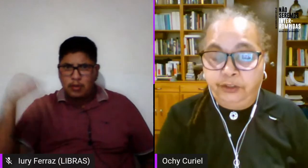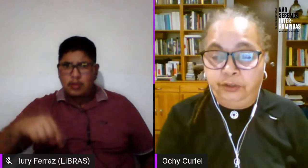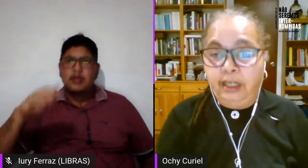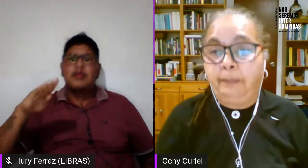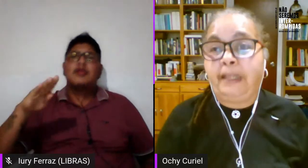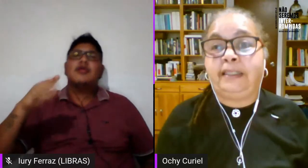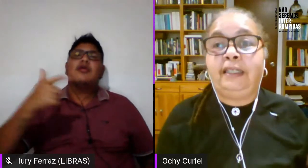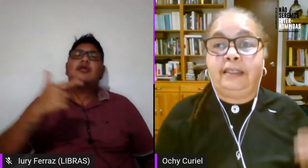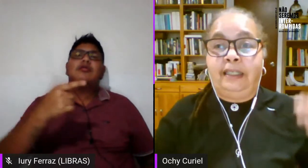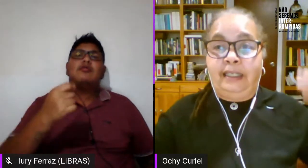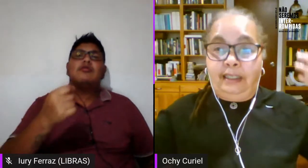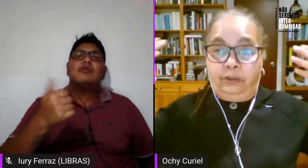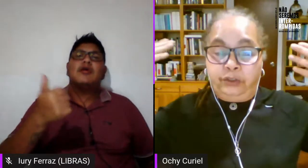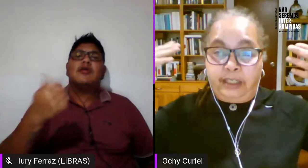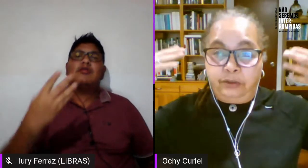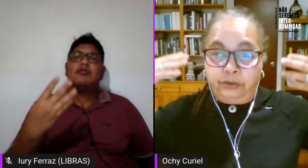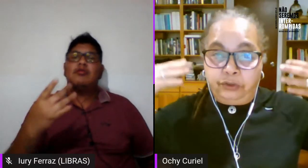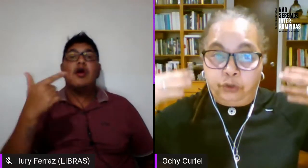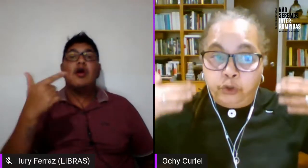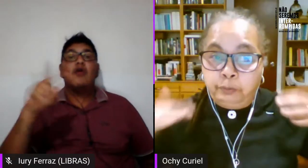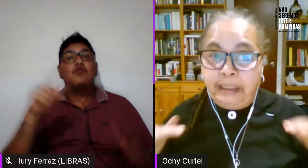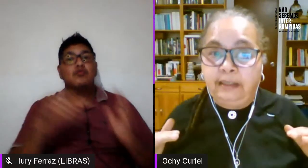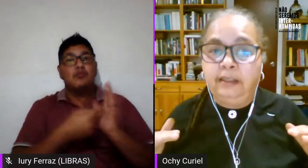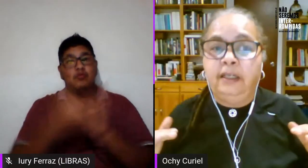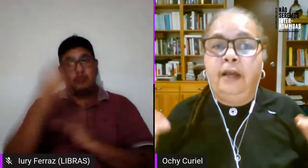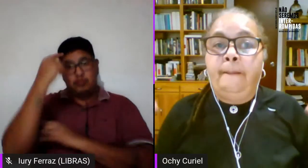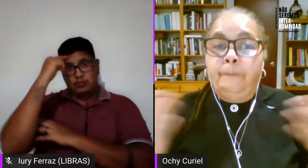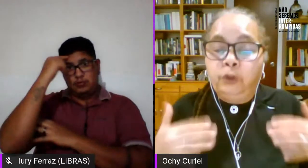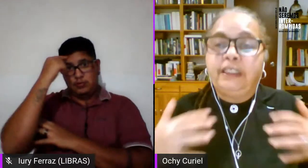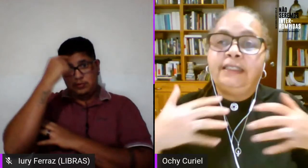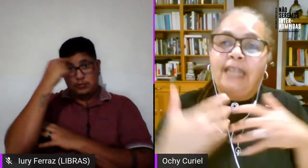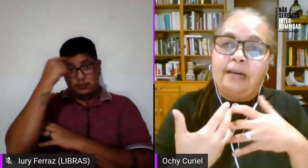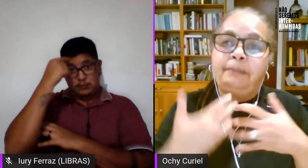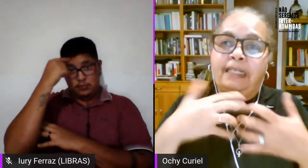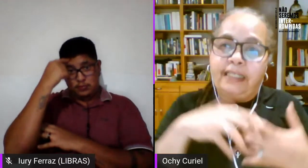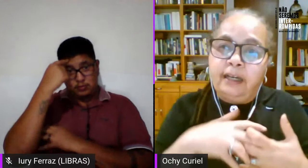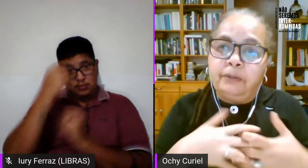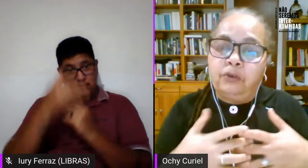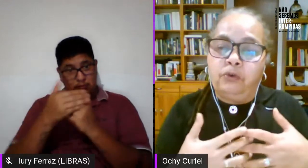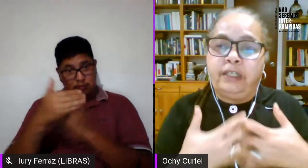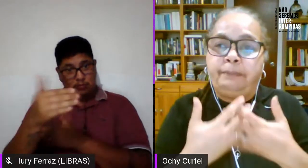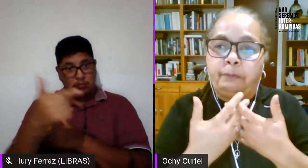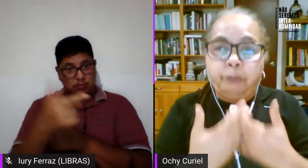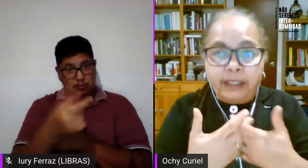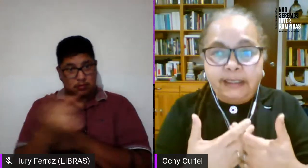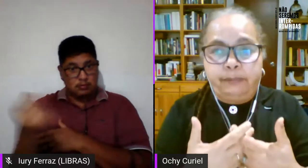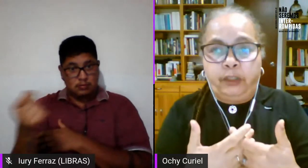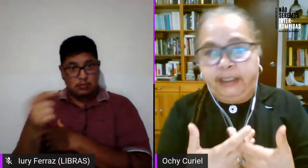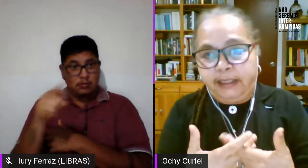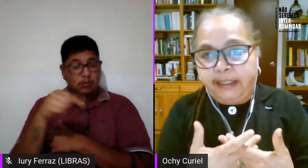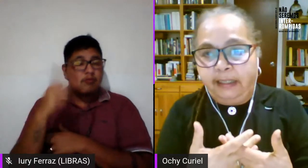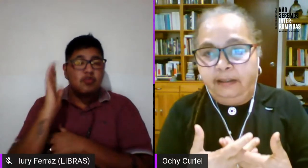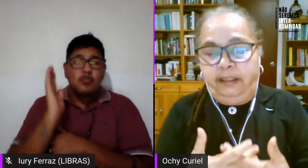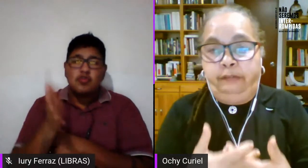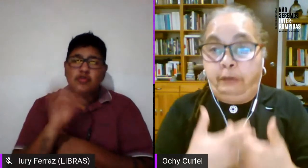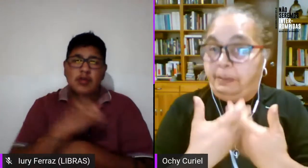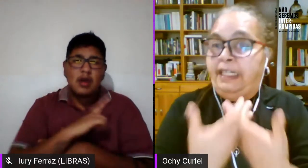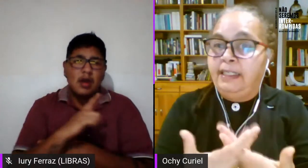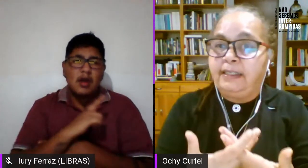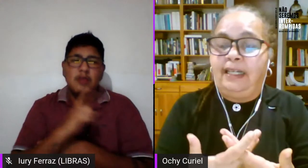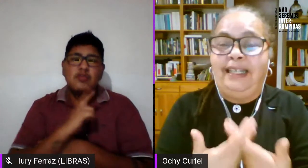inflexión a partir de los años 2000 muchas ya veníamos con una propuesta política